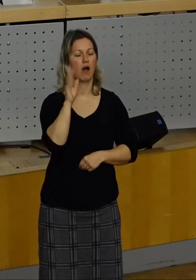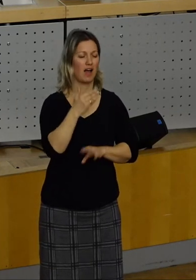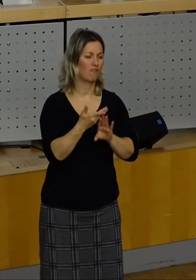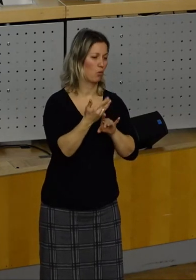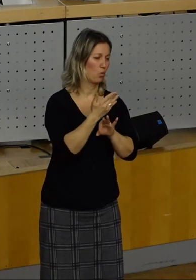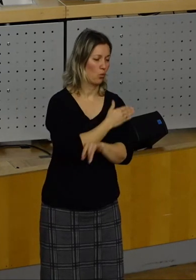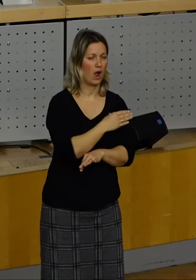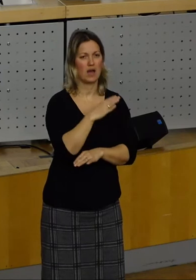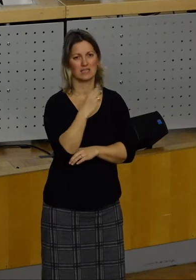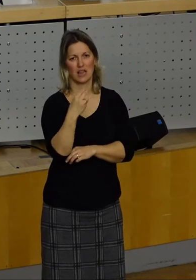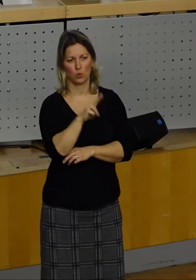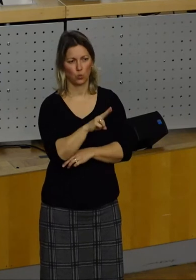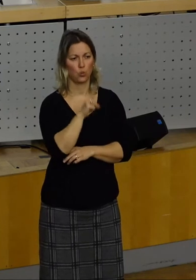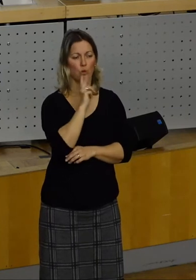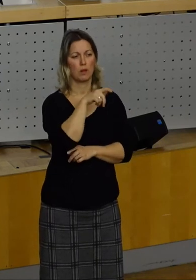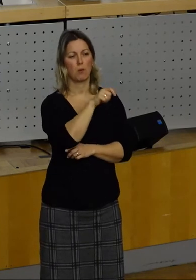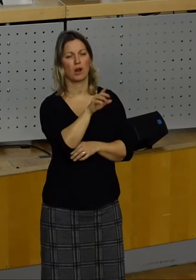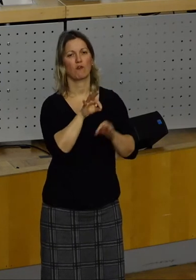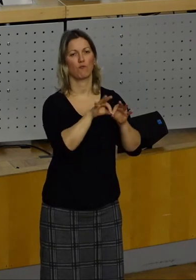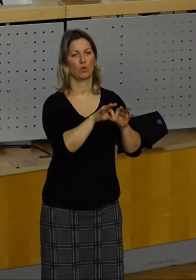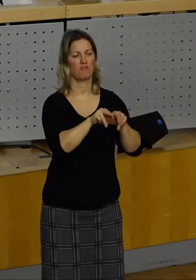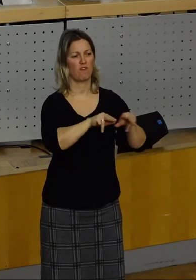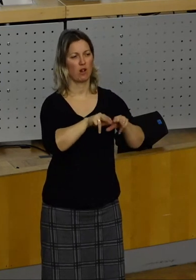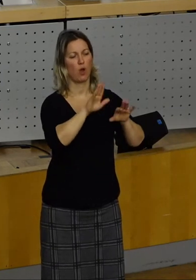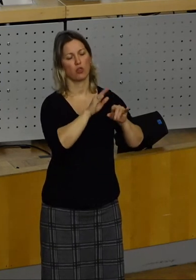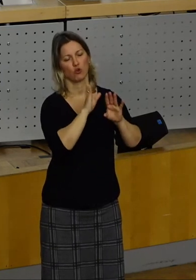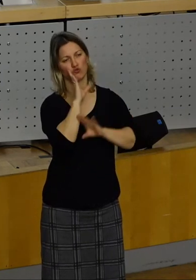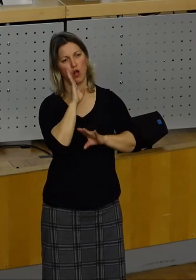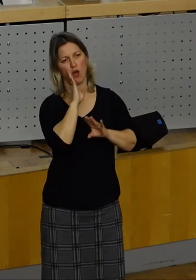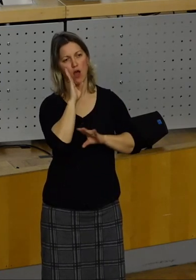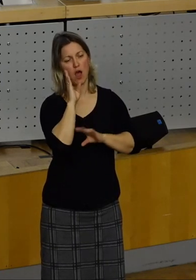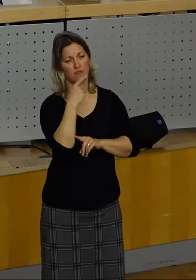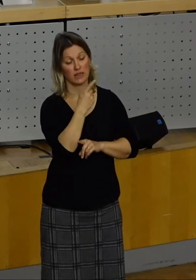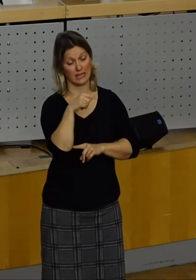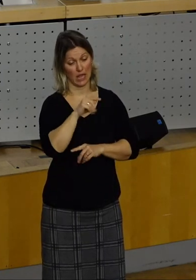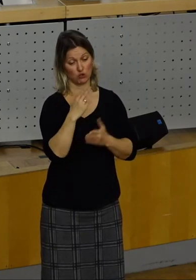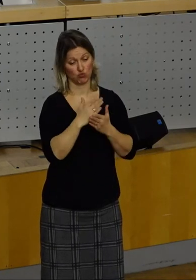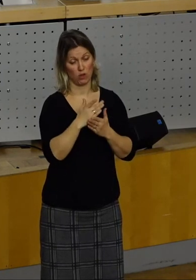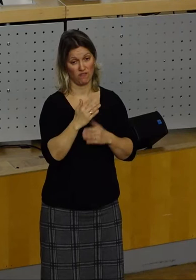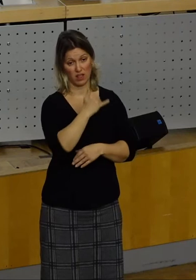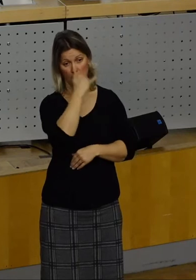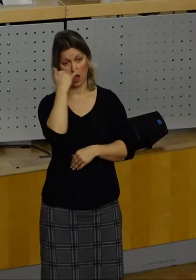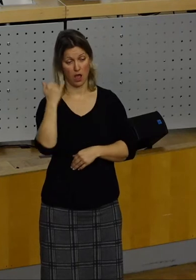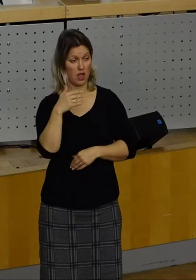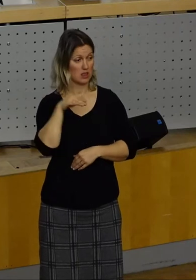bürgerlich geführte Verwaltung geschärft hat. Wir sind seit mehreren Jahren, haben wir jetzt mittlerweile einen Bau- und